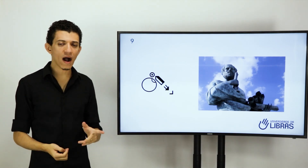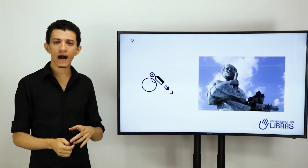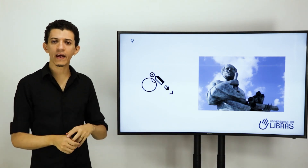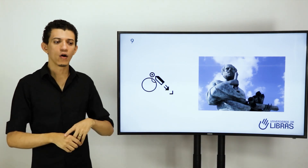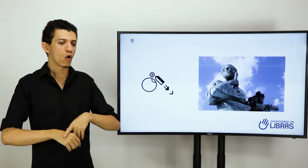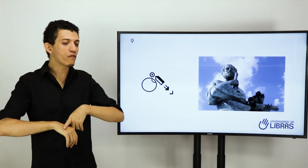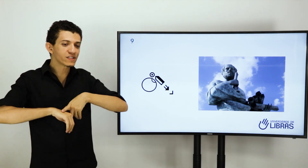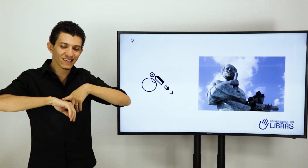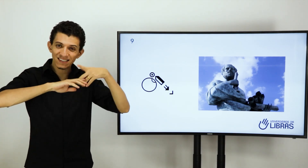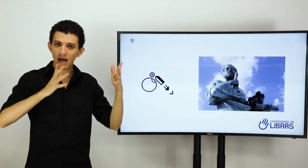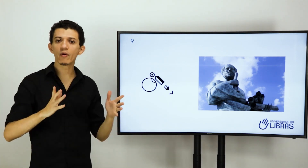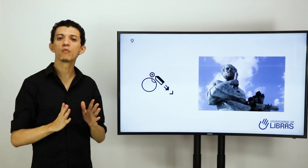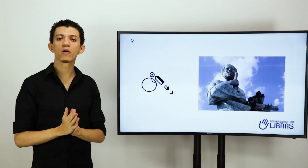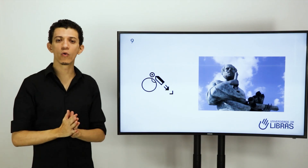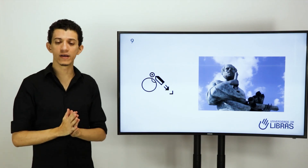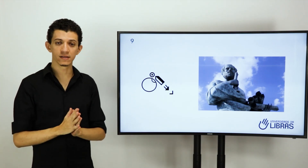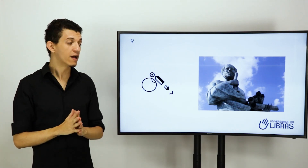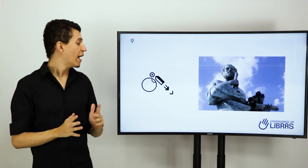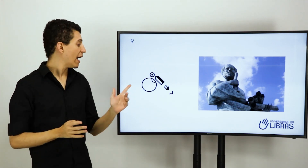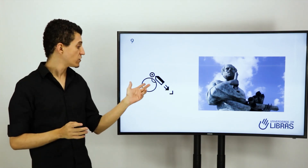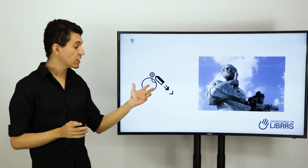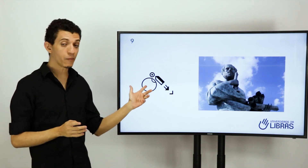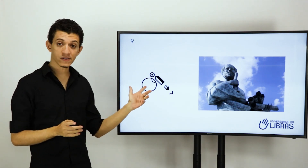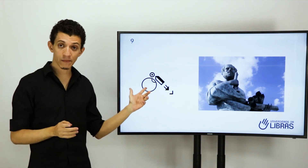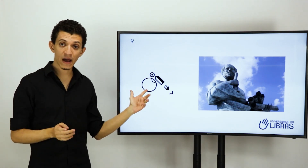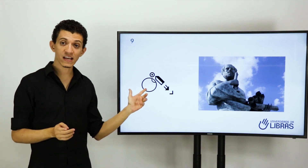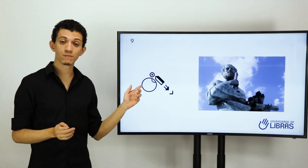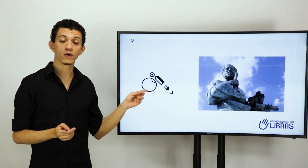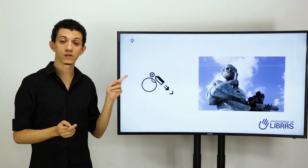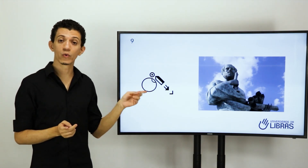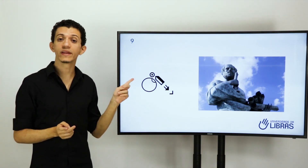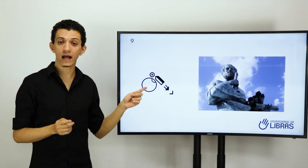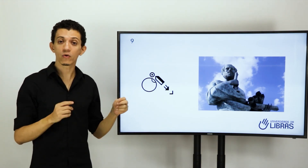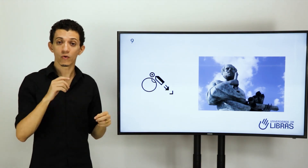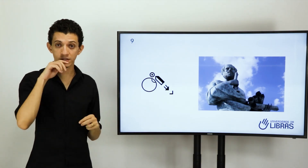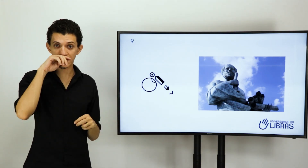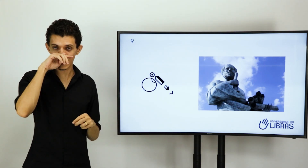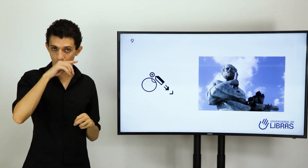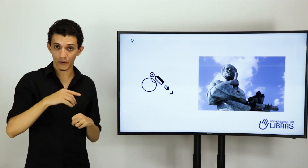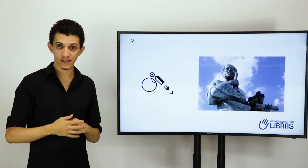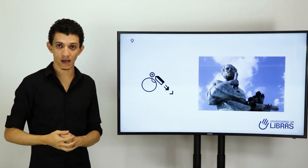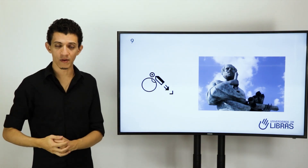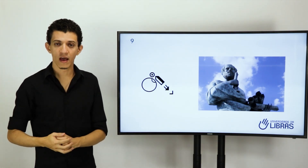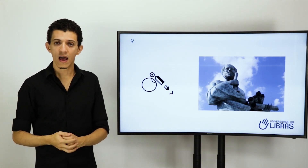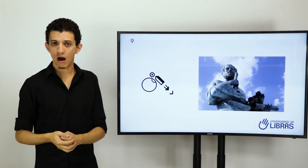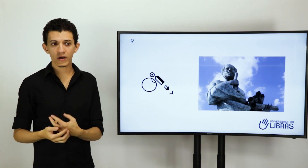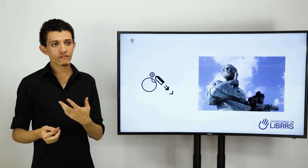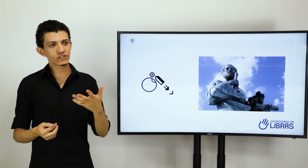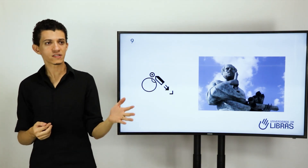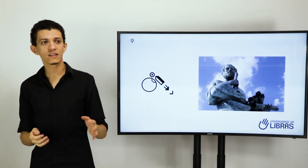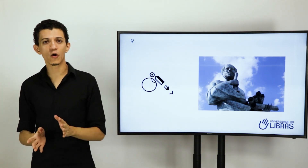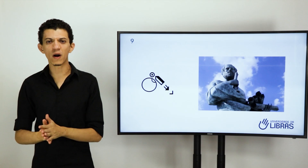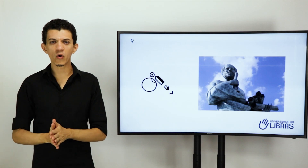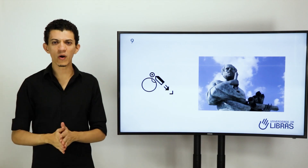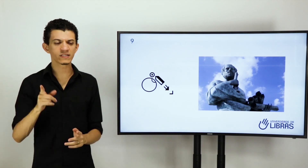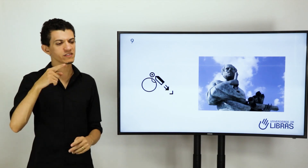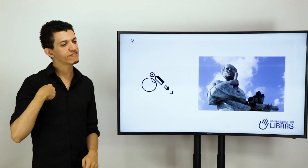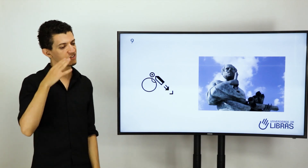área, ou você já sabe alguma coisa. Às vezes pode ser uma resposta, cuidado com o uso desse sinal. Por exemplo, alguém vai te ensinar alguma coisa e você fala,